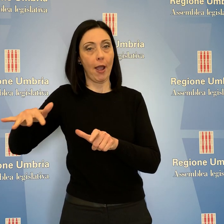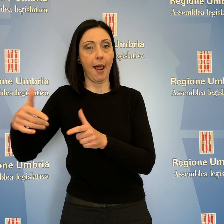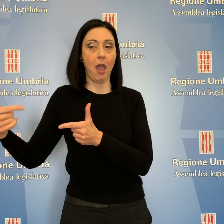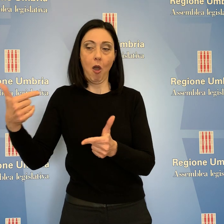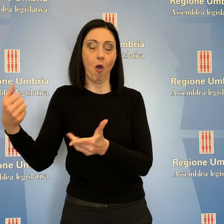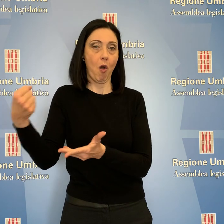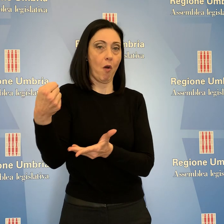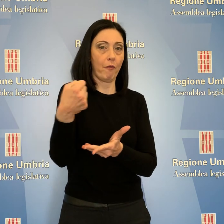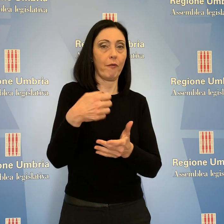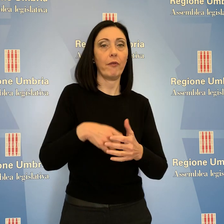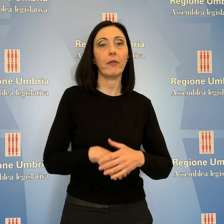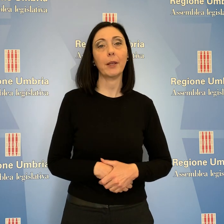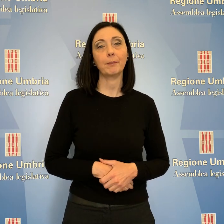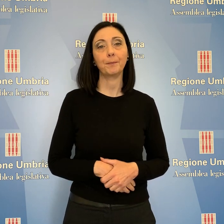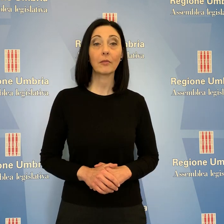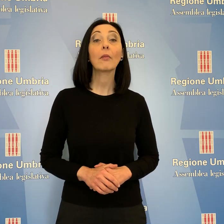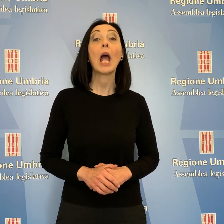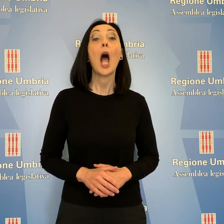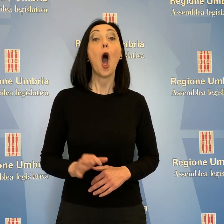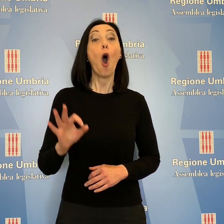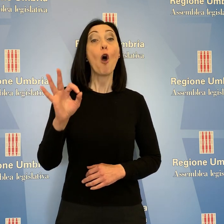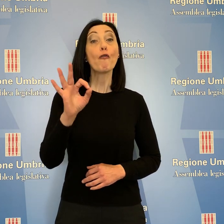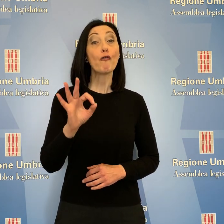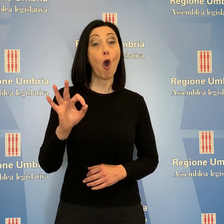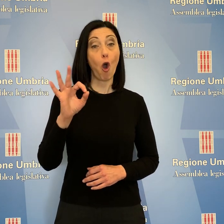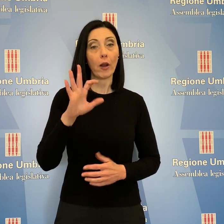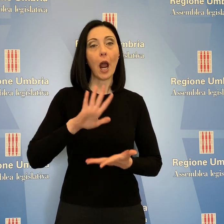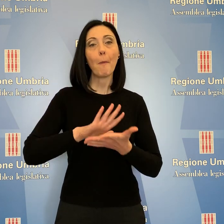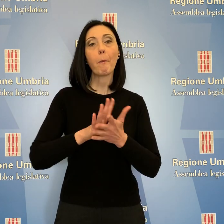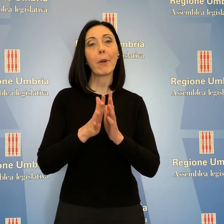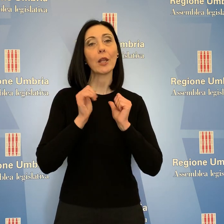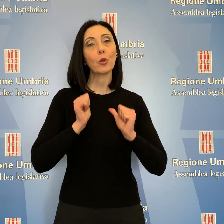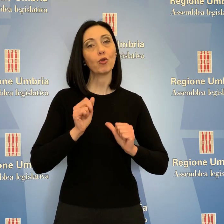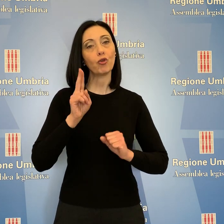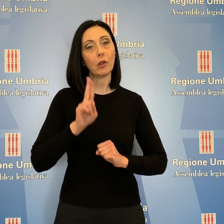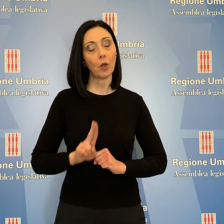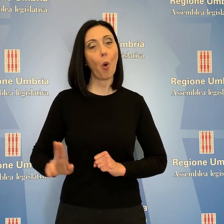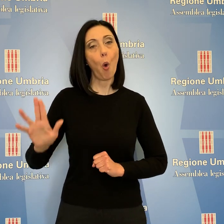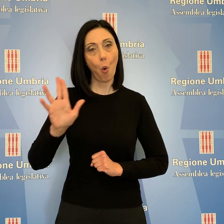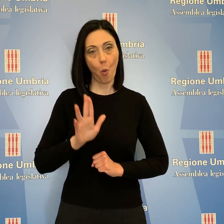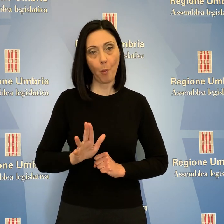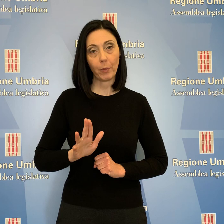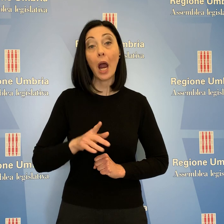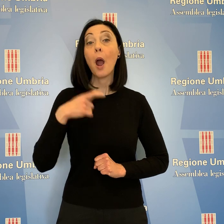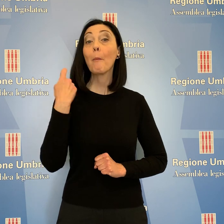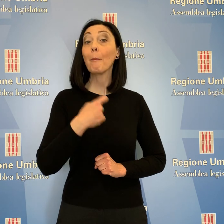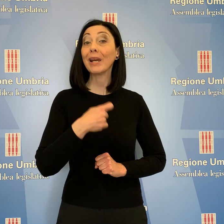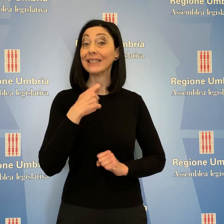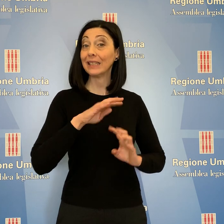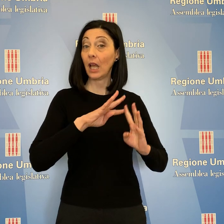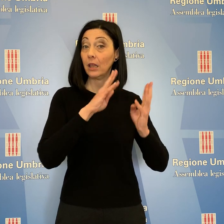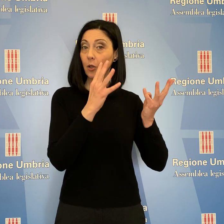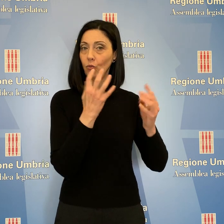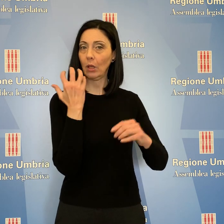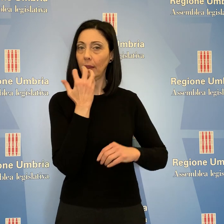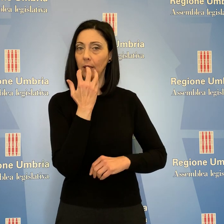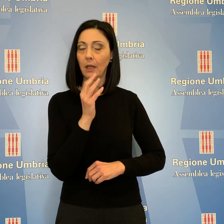locale. Andrea Fora, patto civico per l'Umbria, ha chiesto alla Presidente della Giunta regionale Donatella Tesei